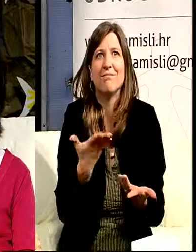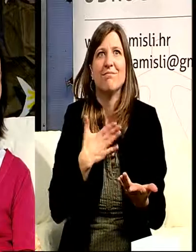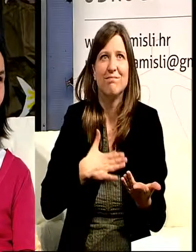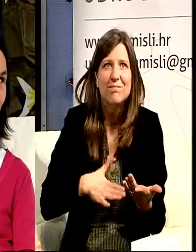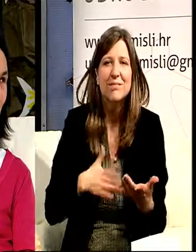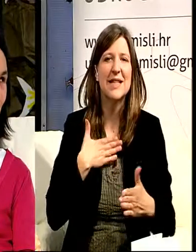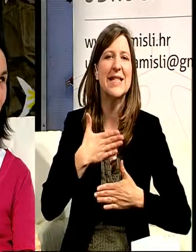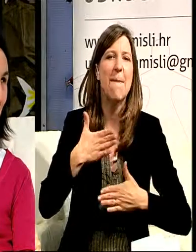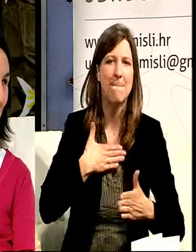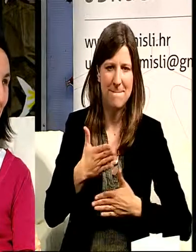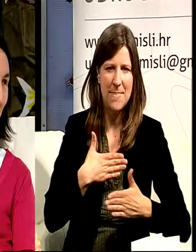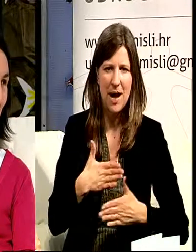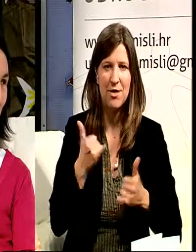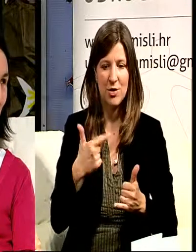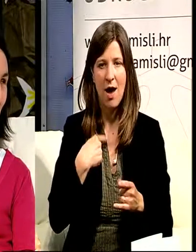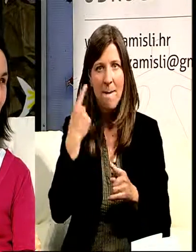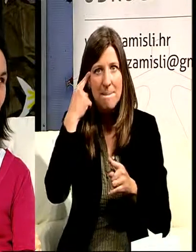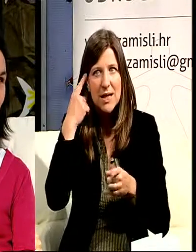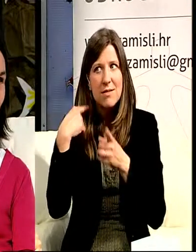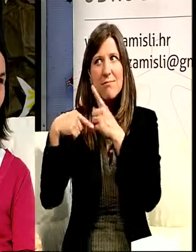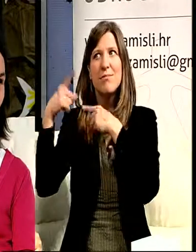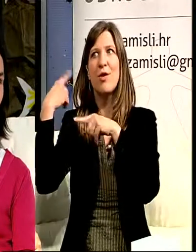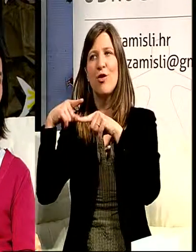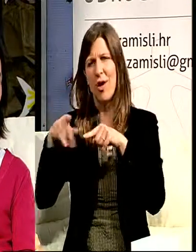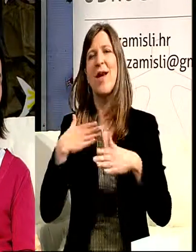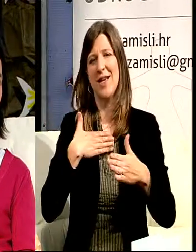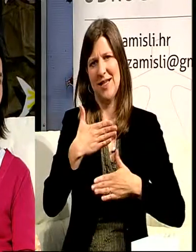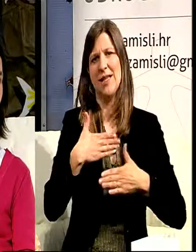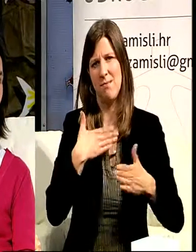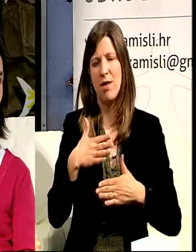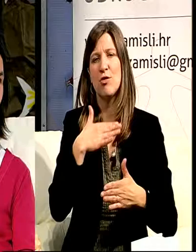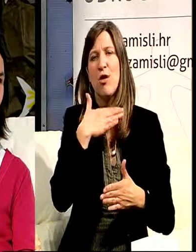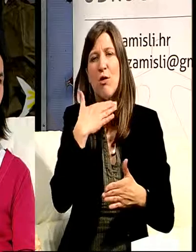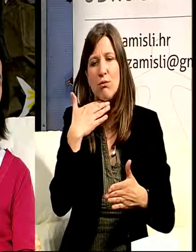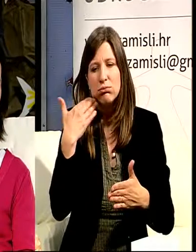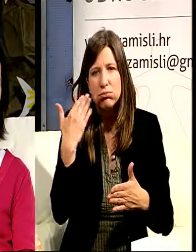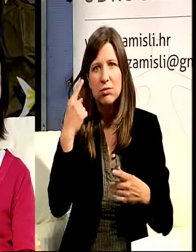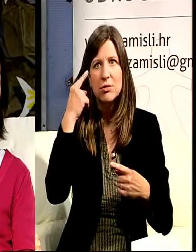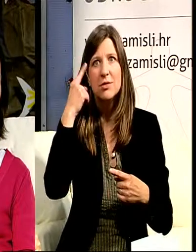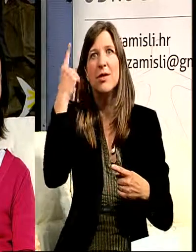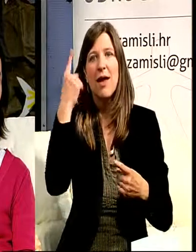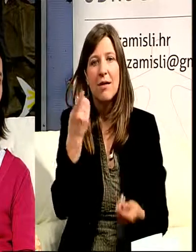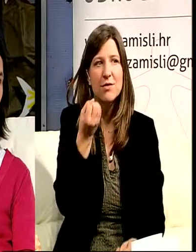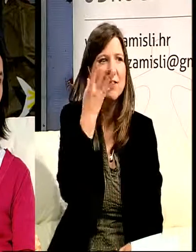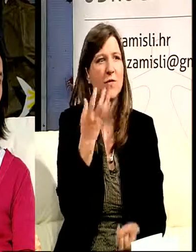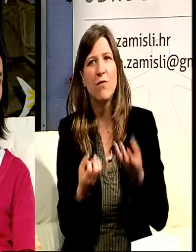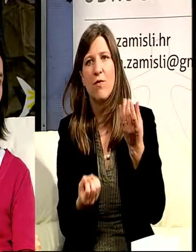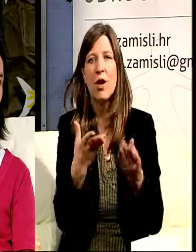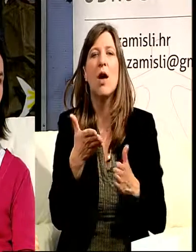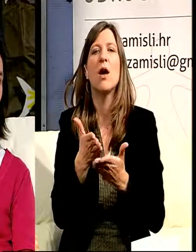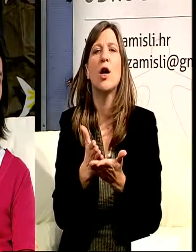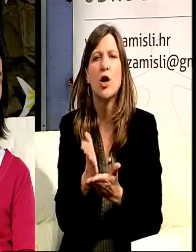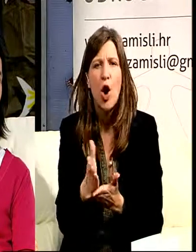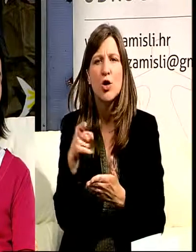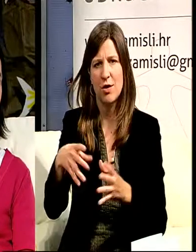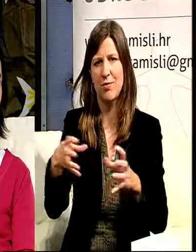Evo danas kad se prisjećamo toga, ne znam kako ti zvuči, ali ja mislim da je stvarno puno toga se izrodilo kroz takva druženja naša